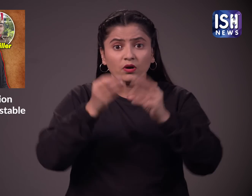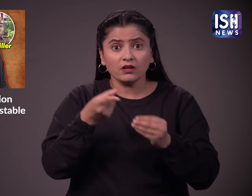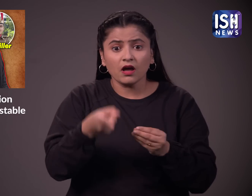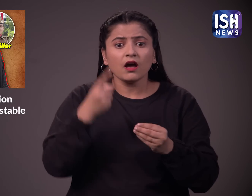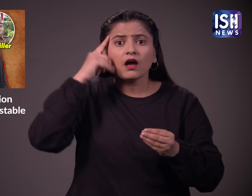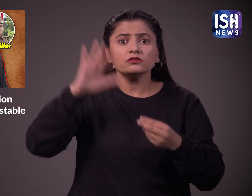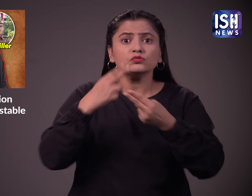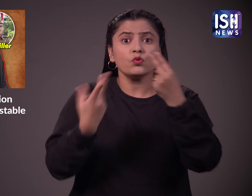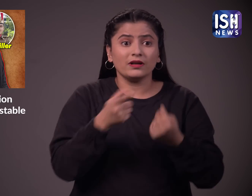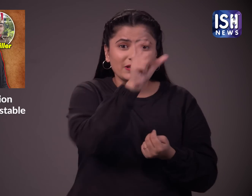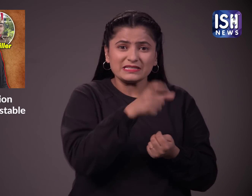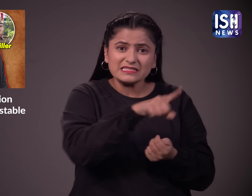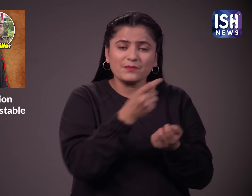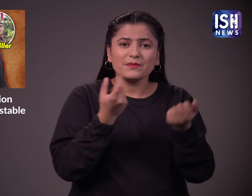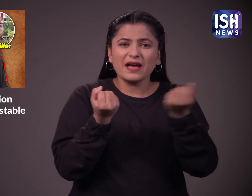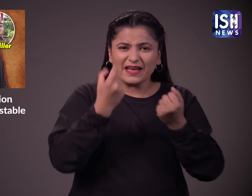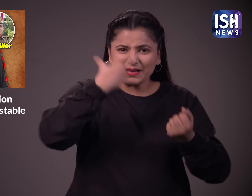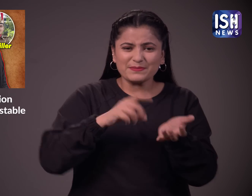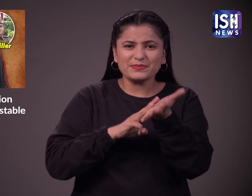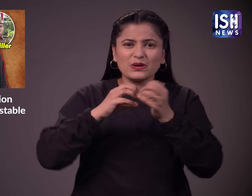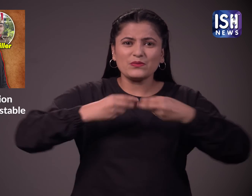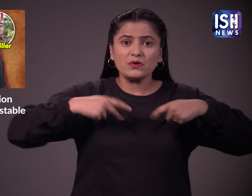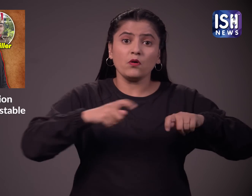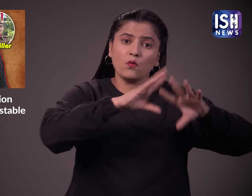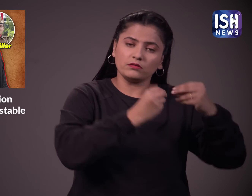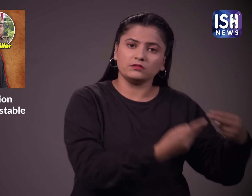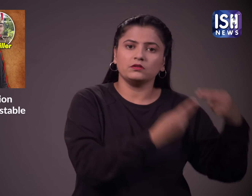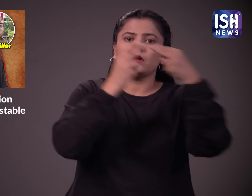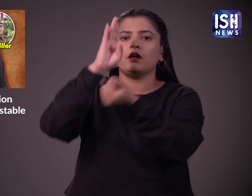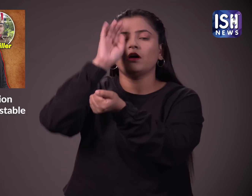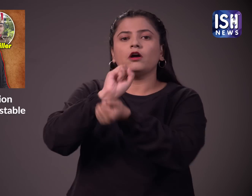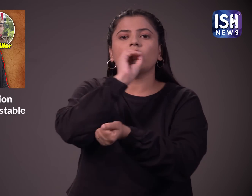यहाँ बिश्णौई की डीसीपी गौरव यादफ को दिये गए बयान के अनुसार है